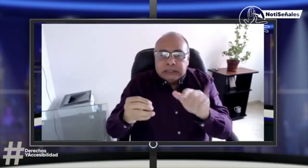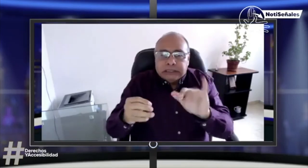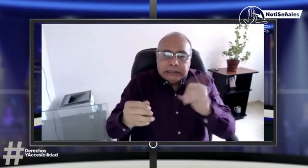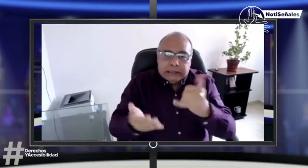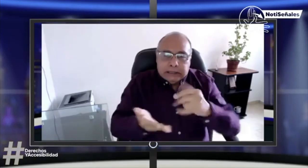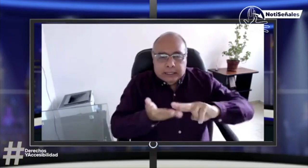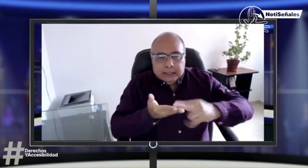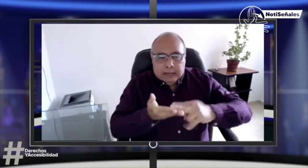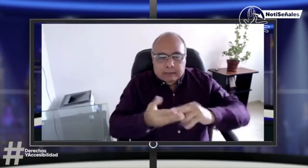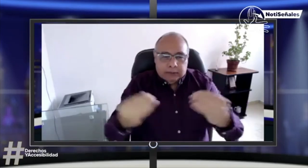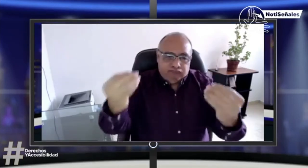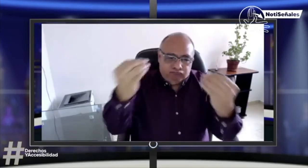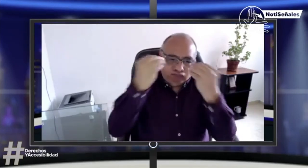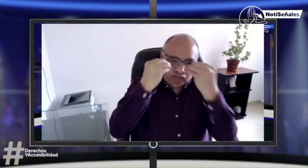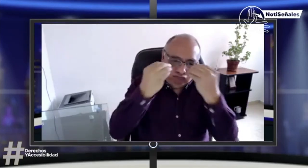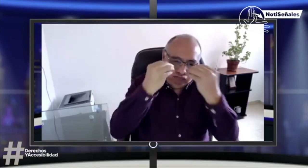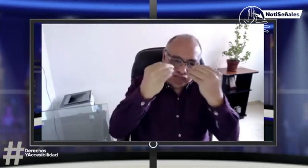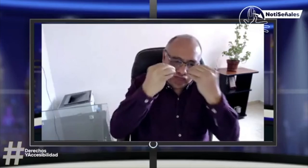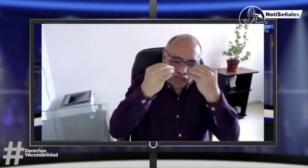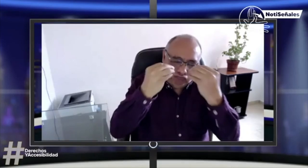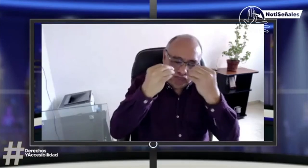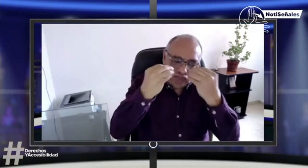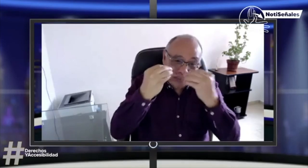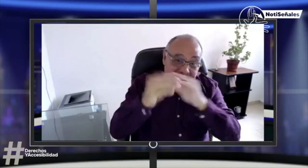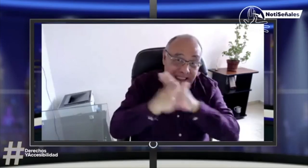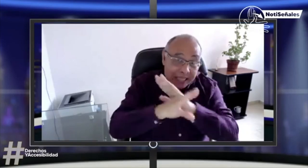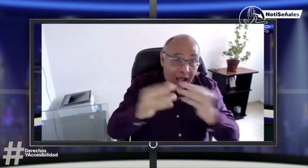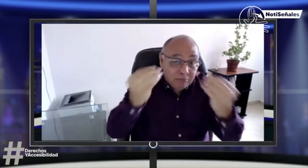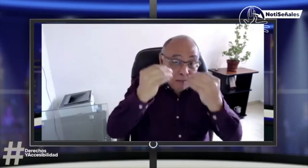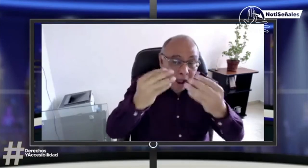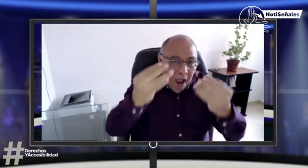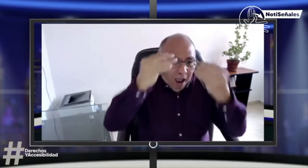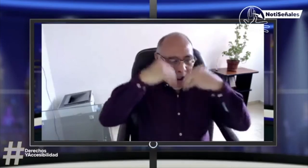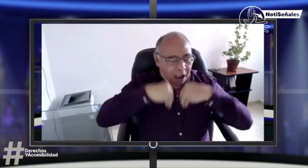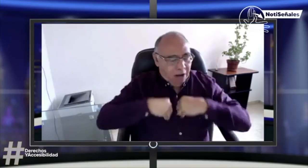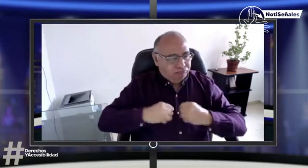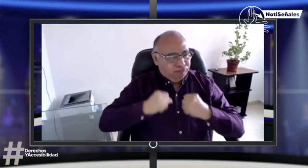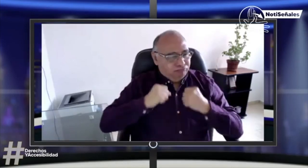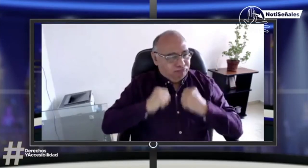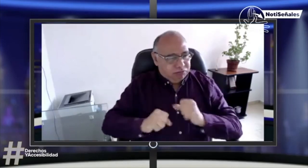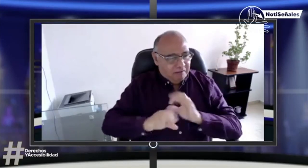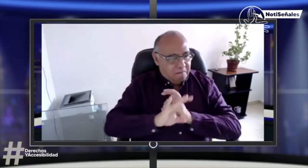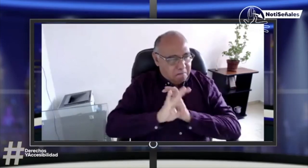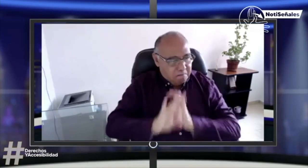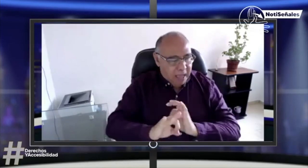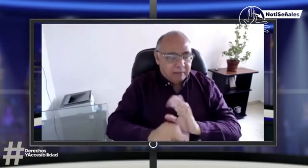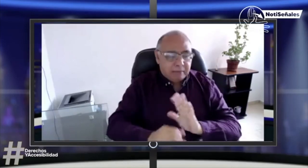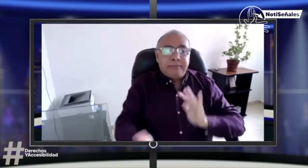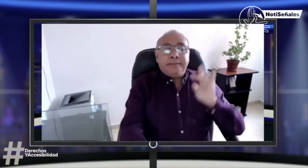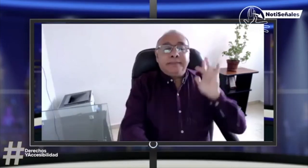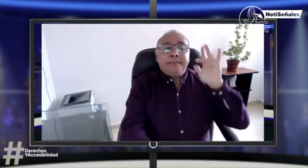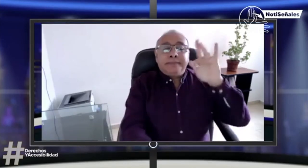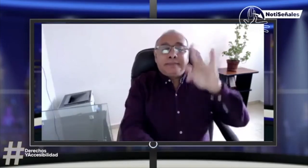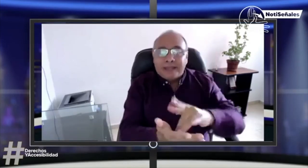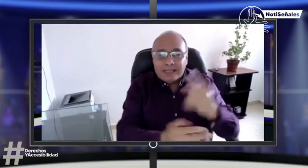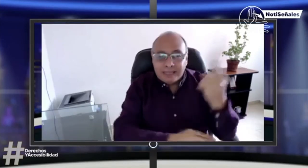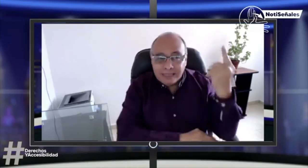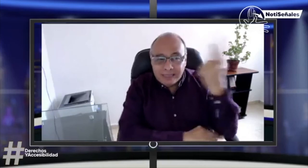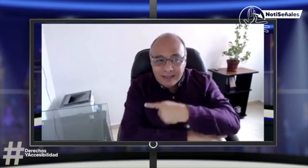como jurado de votación, pero si se da efectivamente el servicio de interpretación en la capacitación previa